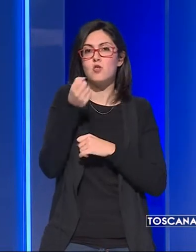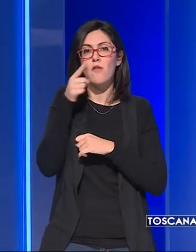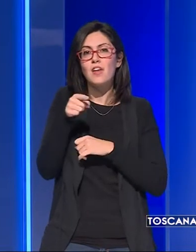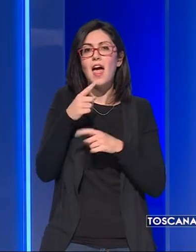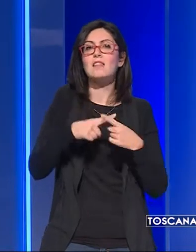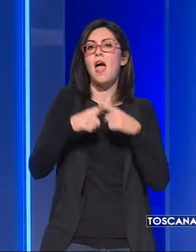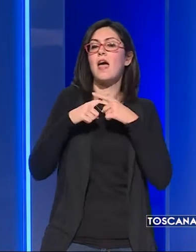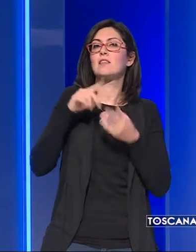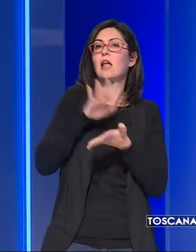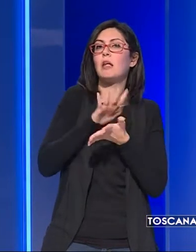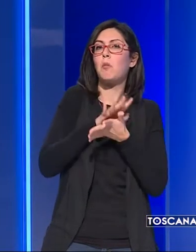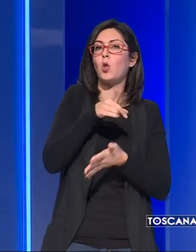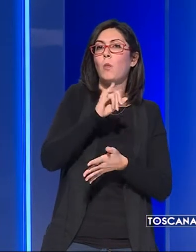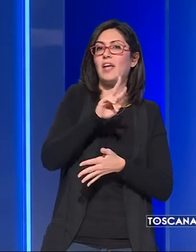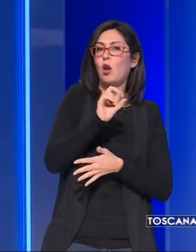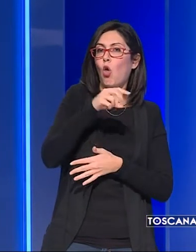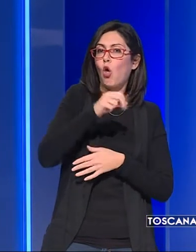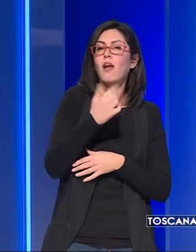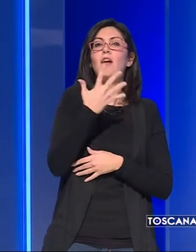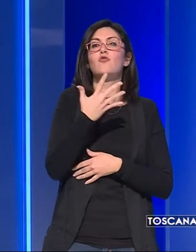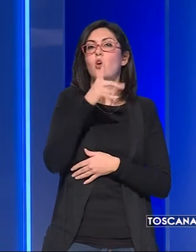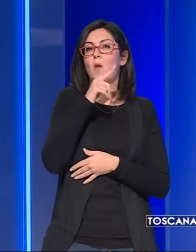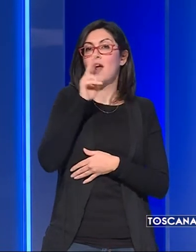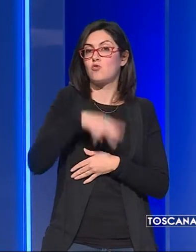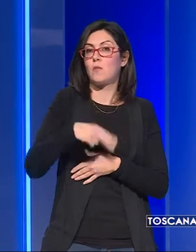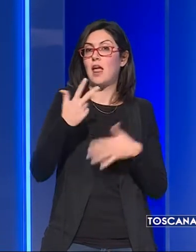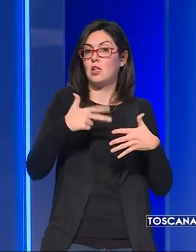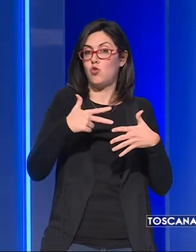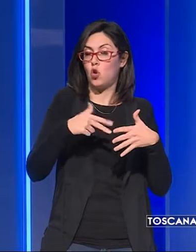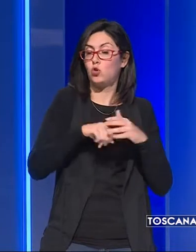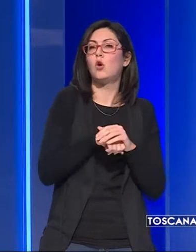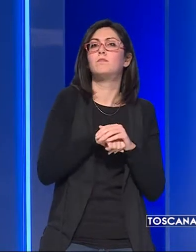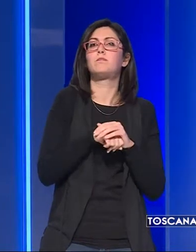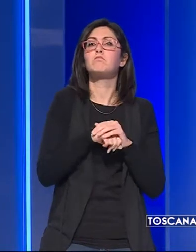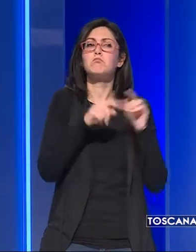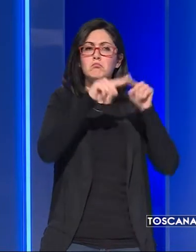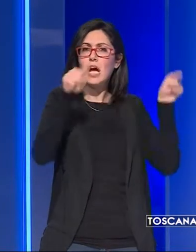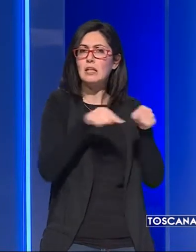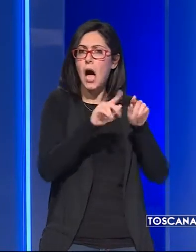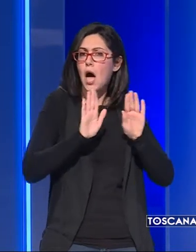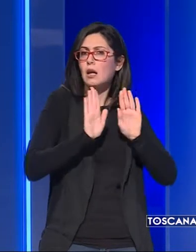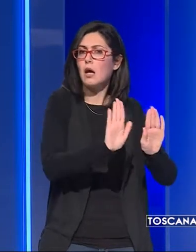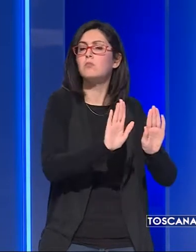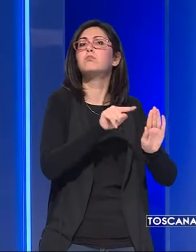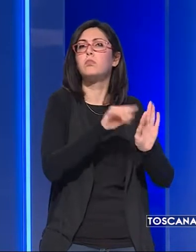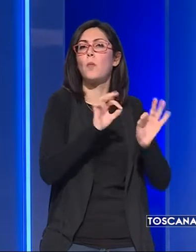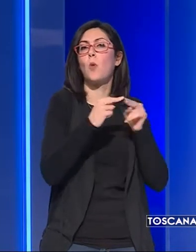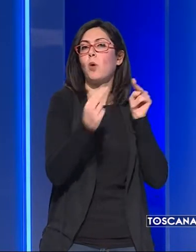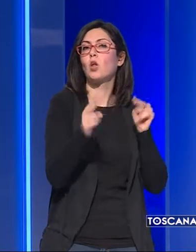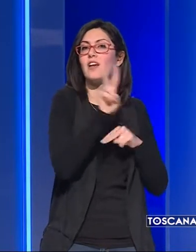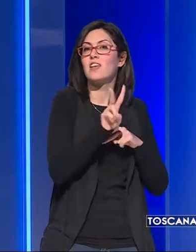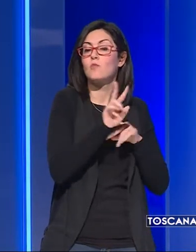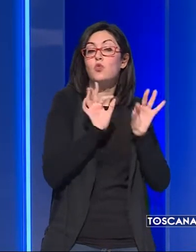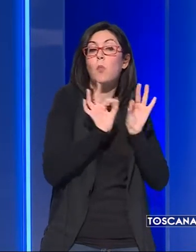Pirrone il 5 marzo 2018. Targa che era fissa sul Ponte Vespucci nel punto